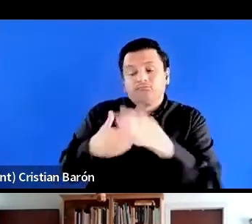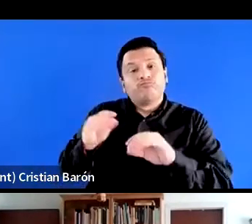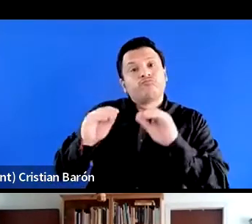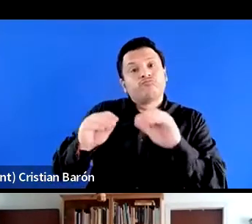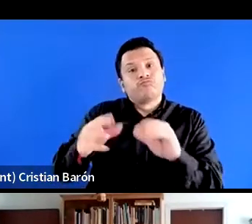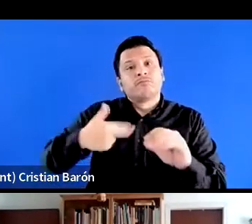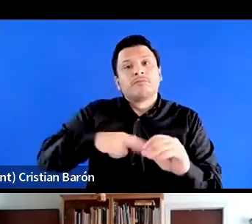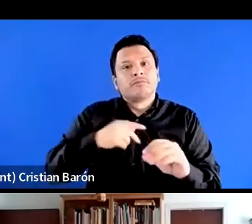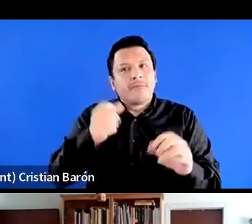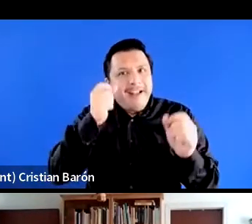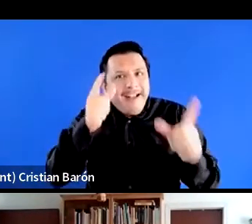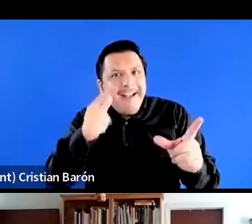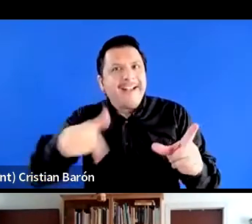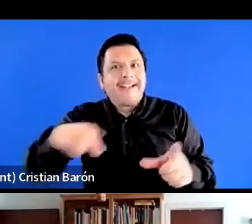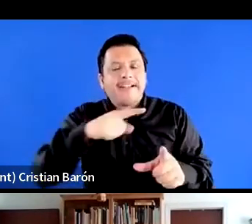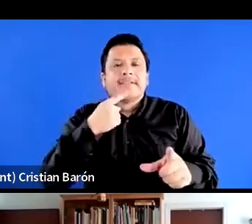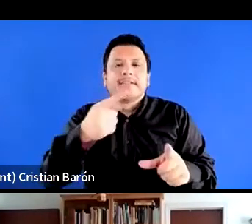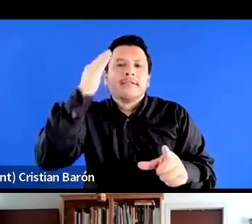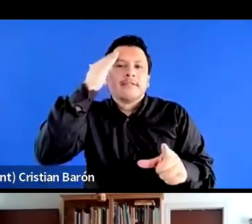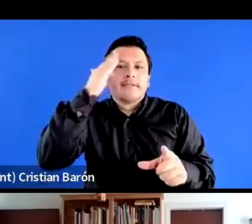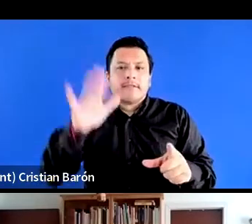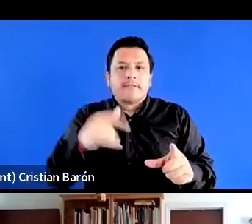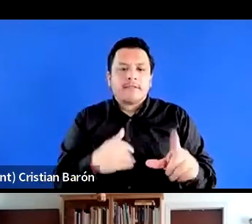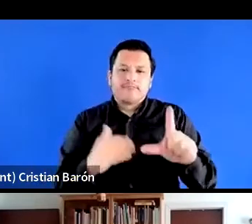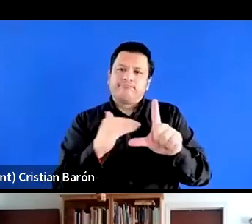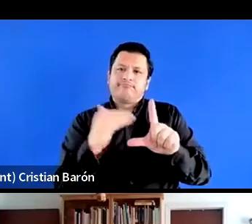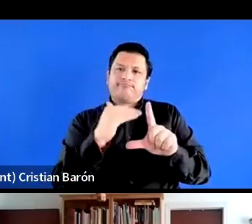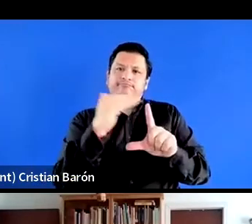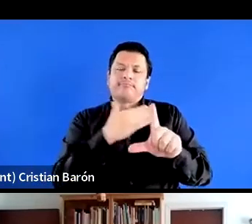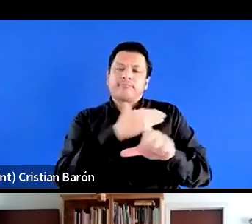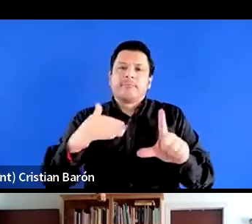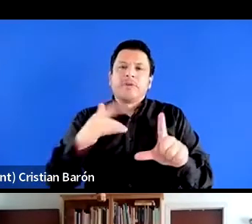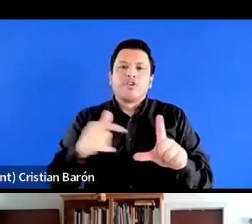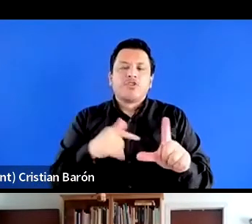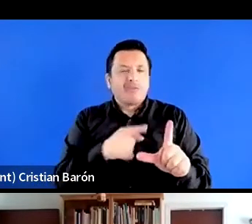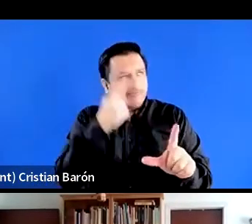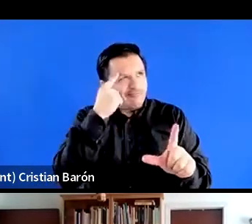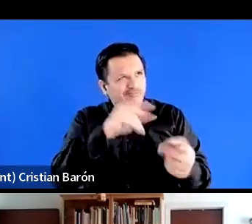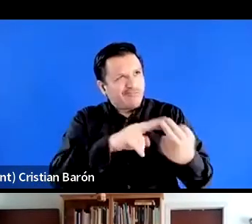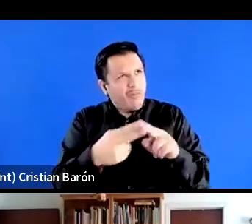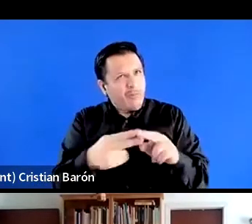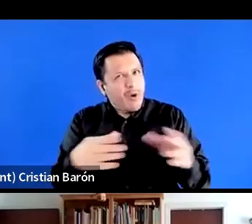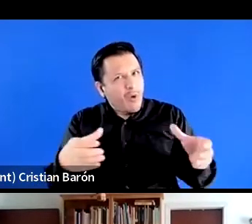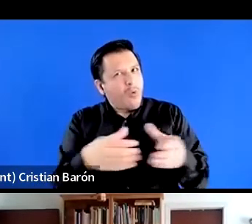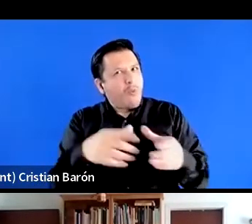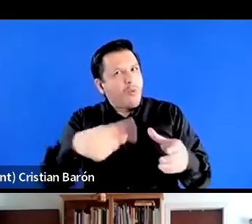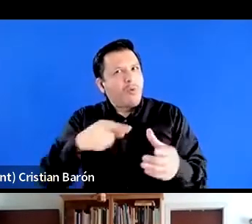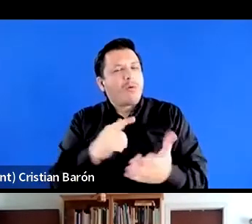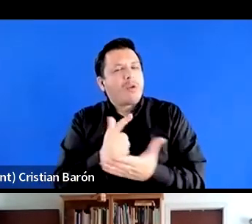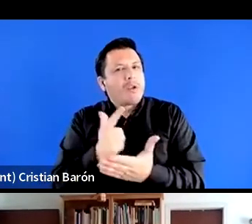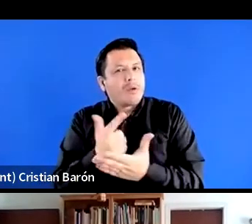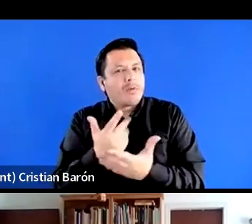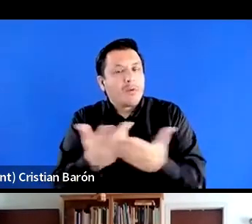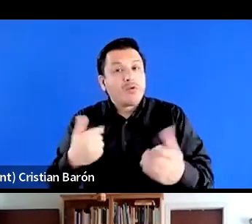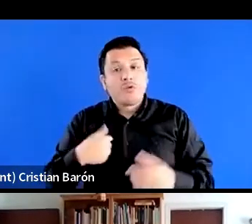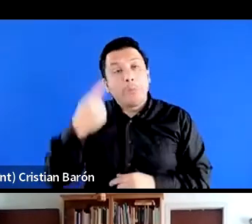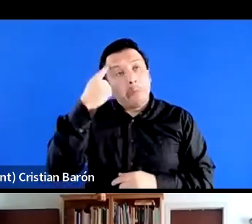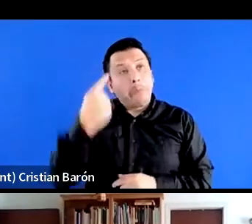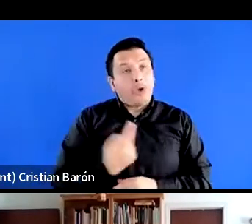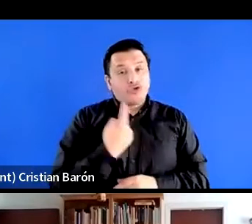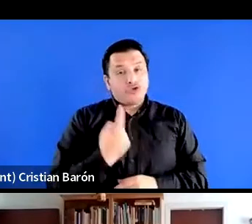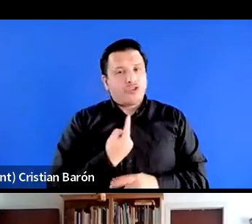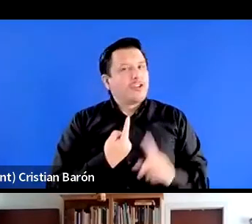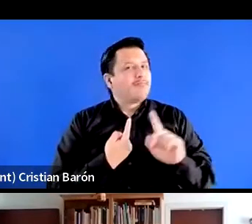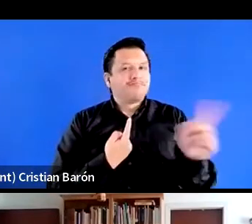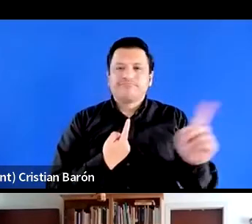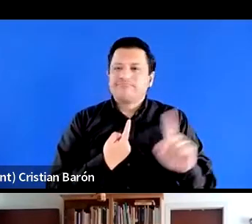descubrir y entender sobre las clases medias a través de la escritura de este libro. Nunca he pensado sola, siempre he pensado